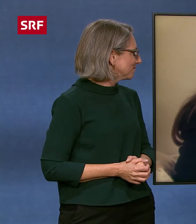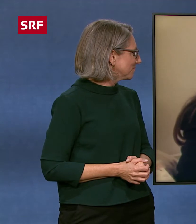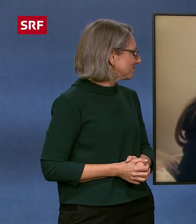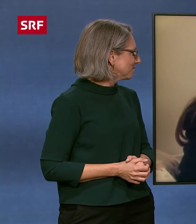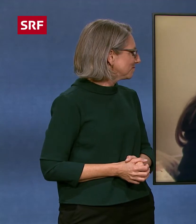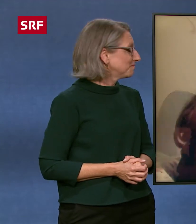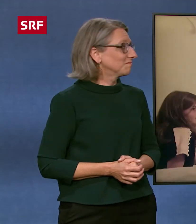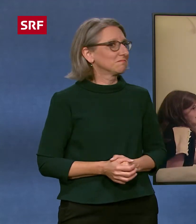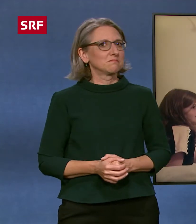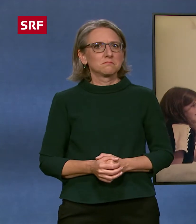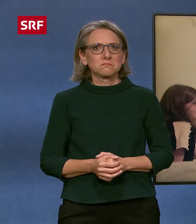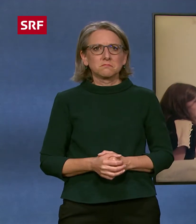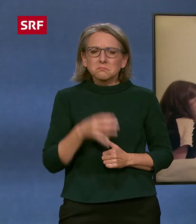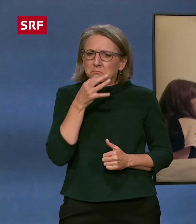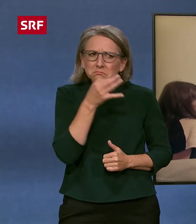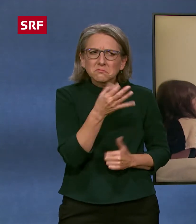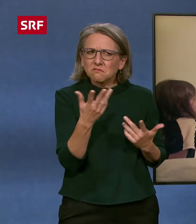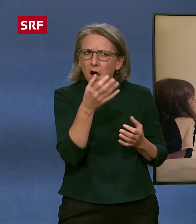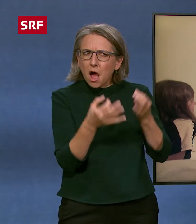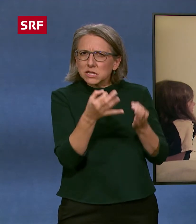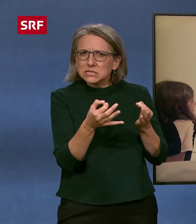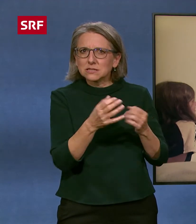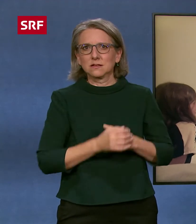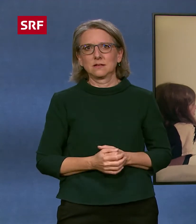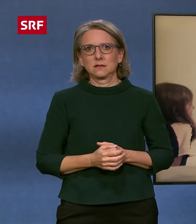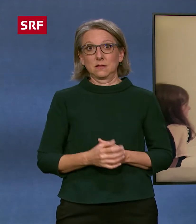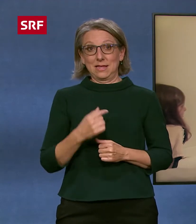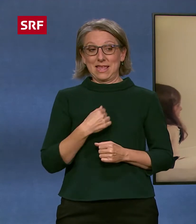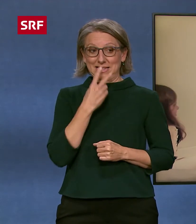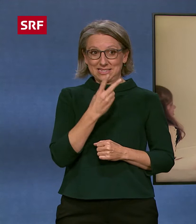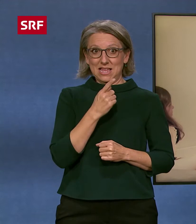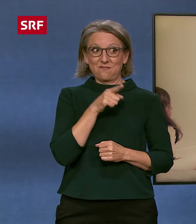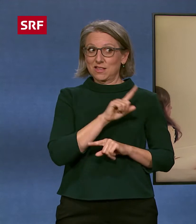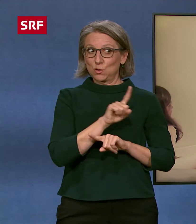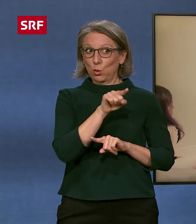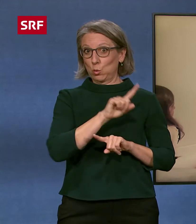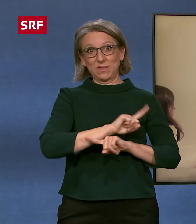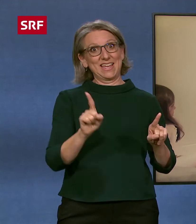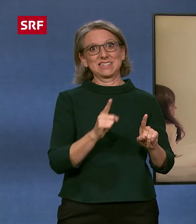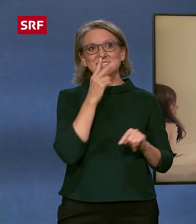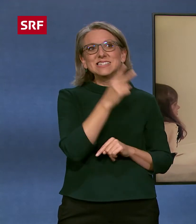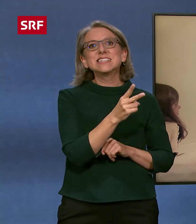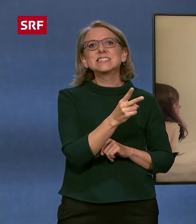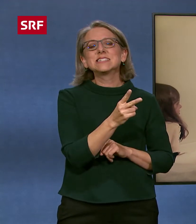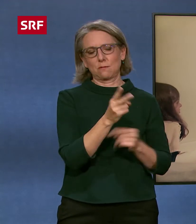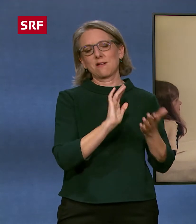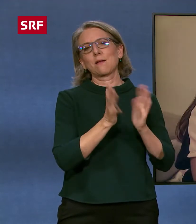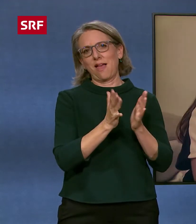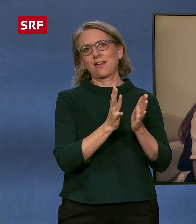Was habt ihr jetzt gerade gespielt? Ich sehe, was du nicht siehst und das halt einfach in Gebärden. Am Schluss vom